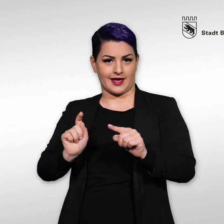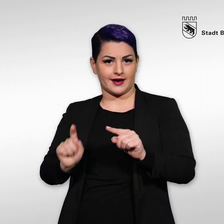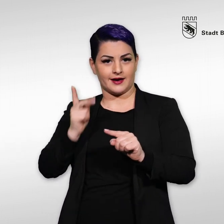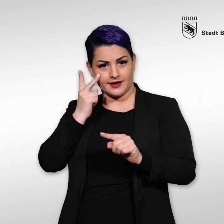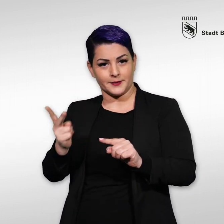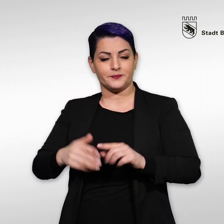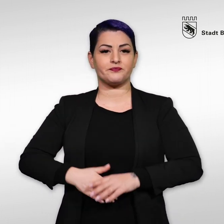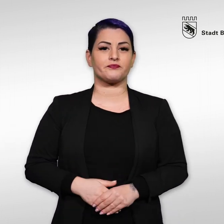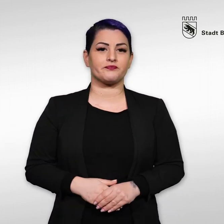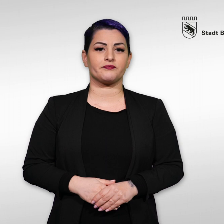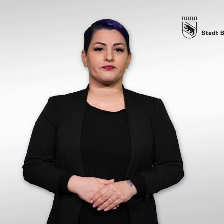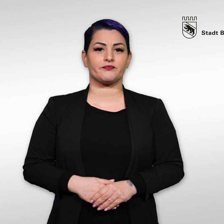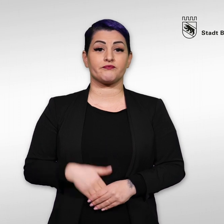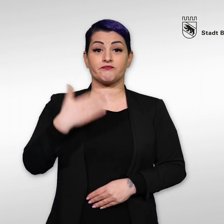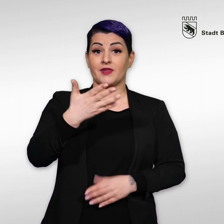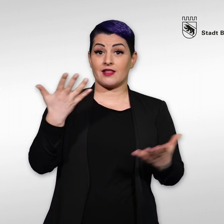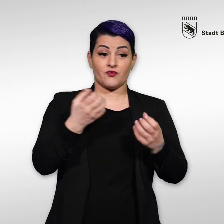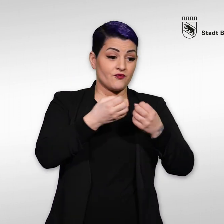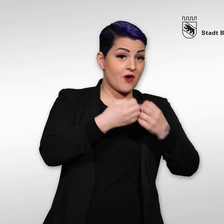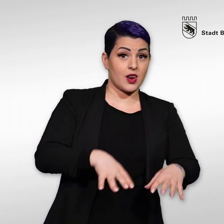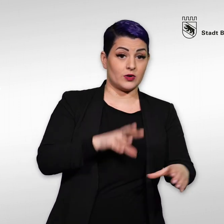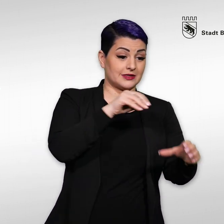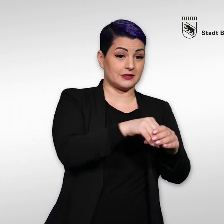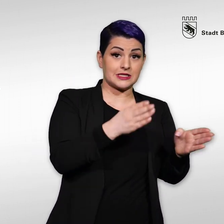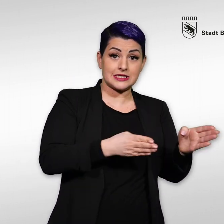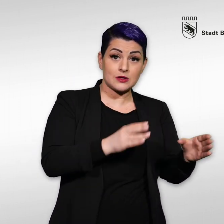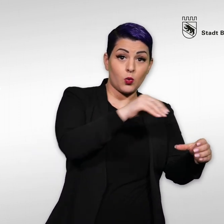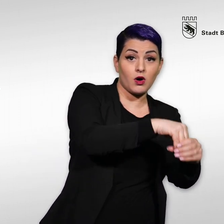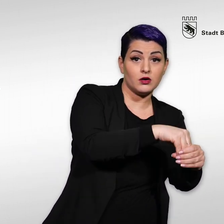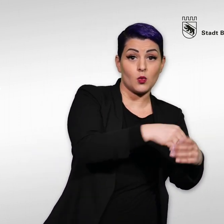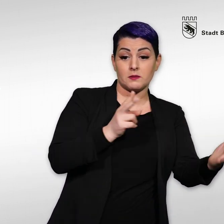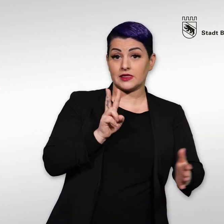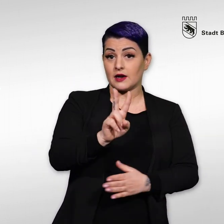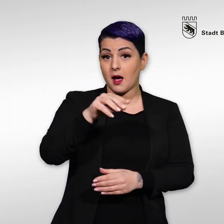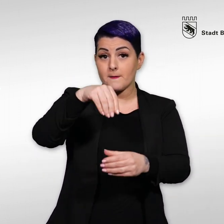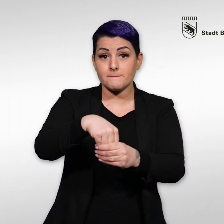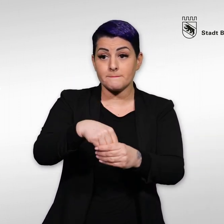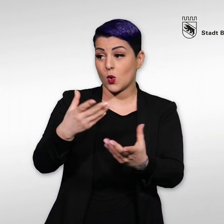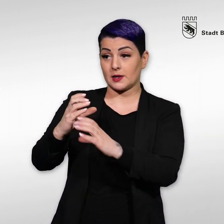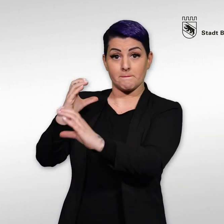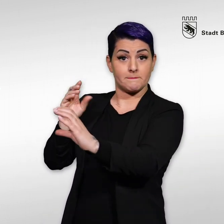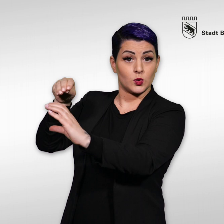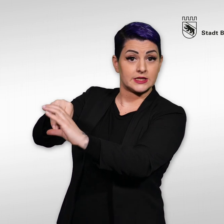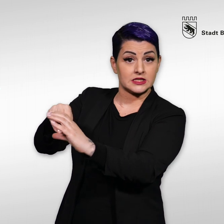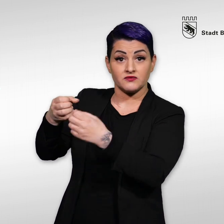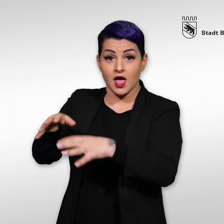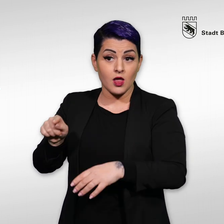Sie finden den Link dazu unter diesem Video. Sie haben etwas im Zug, Tram oder Bus verloren?